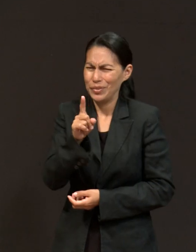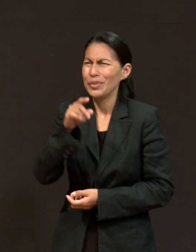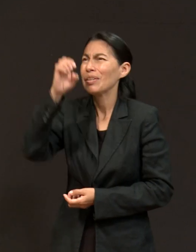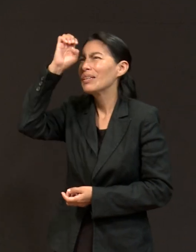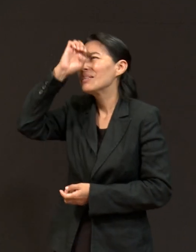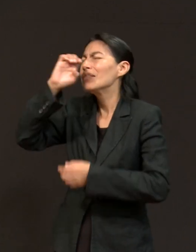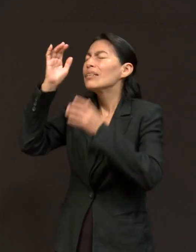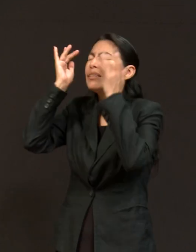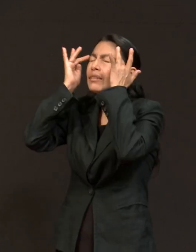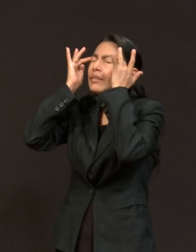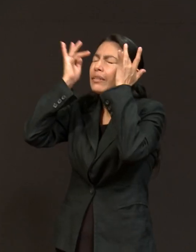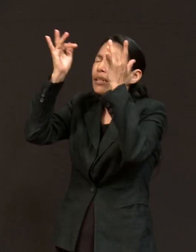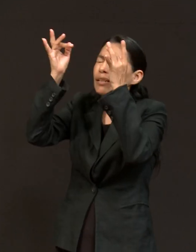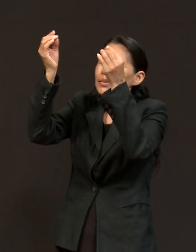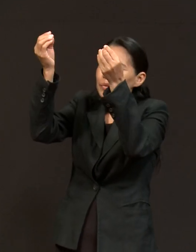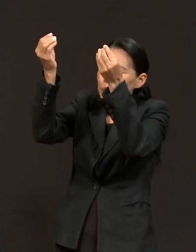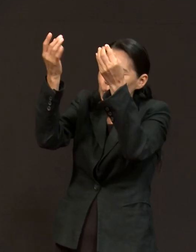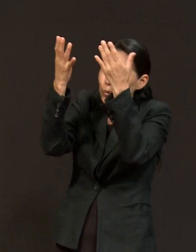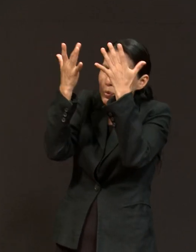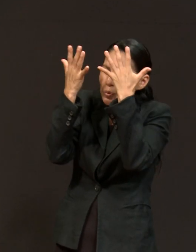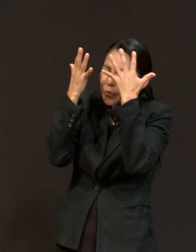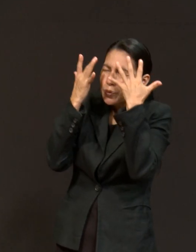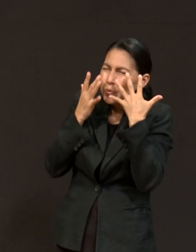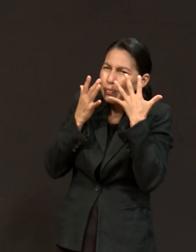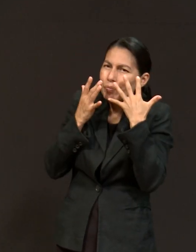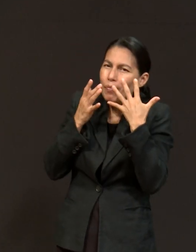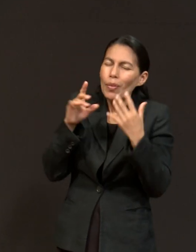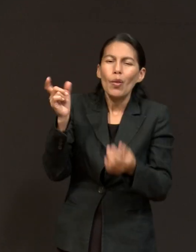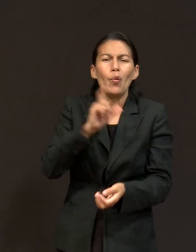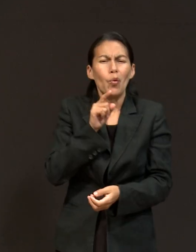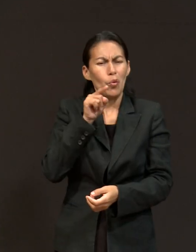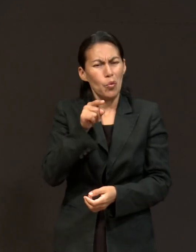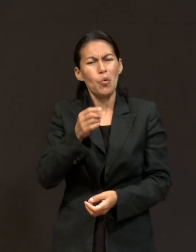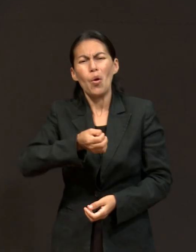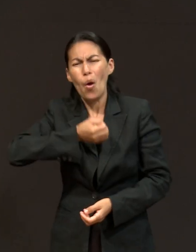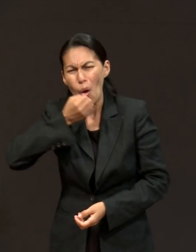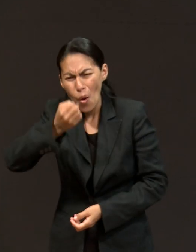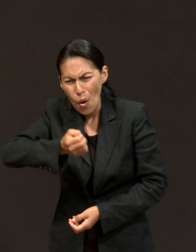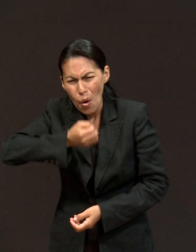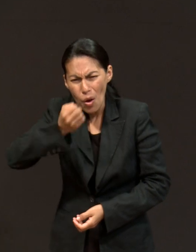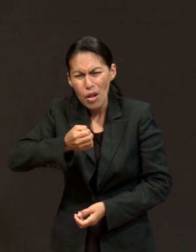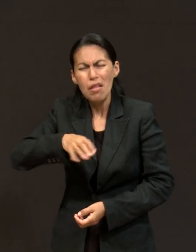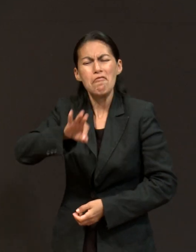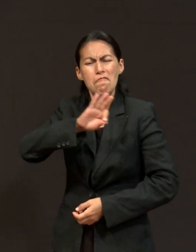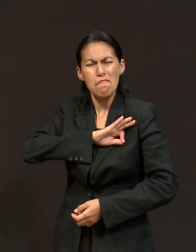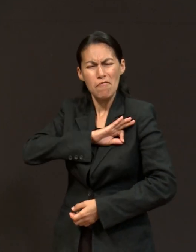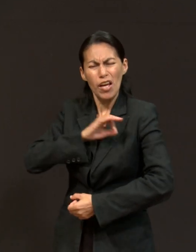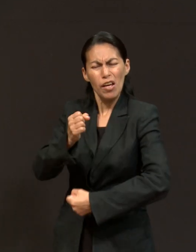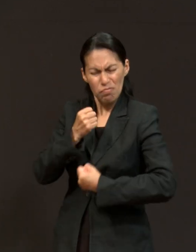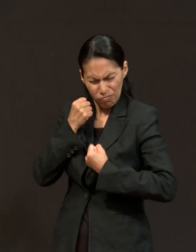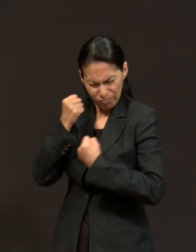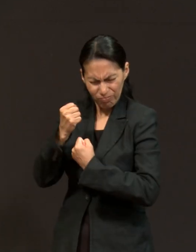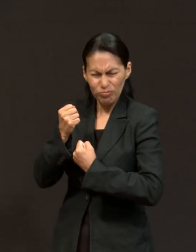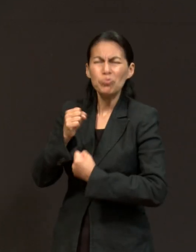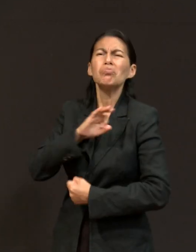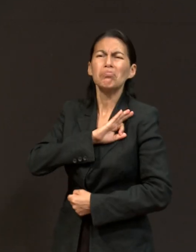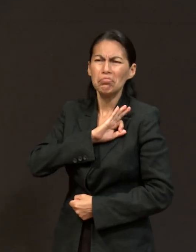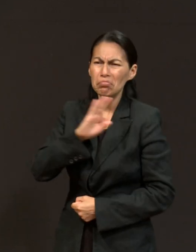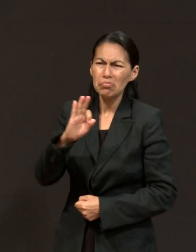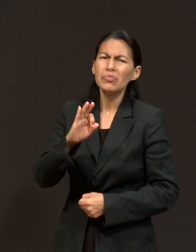y ese momento de oración te da ese paso de fe, de poderlo creer, que sí se va a poder, de que